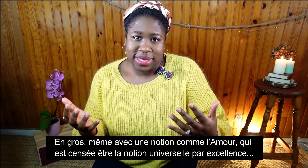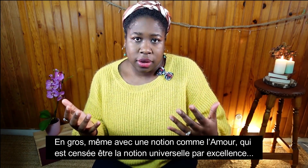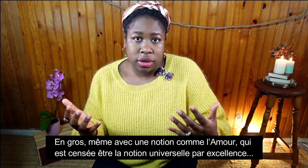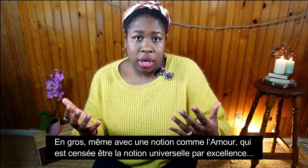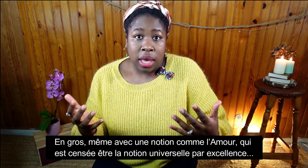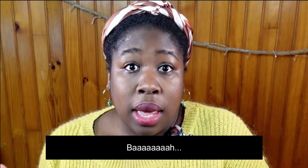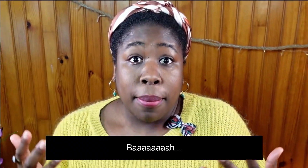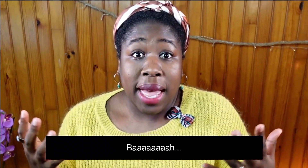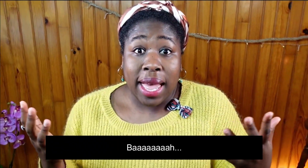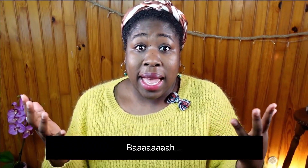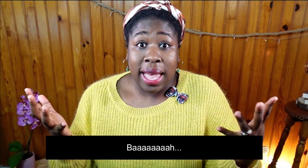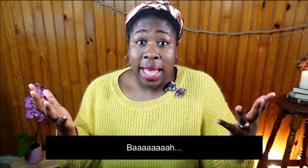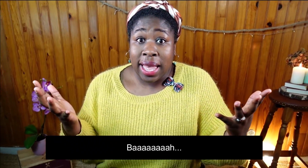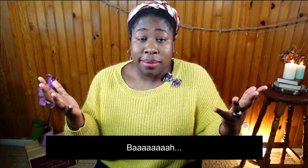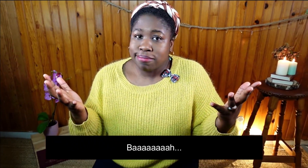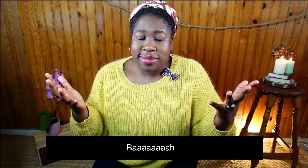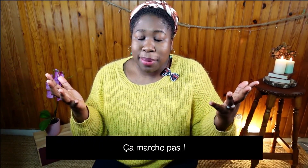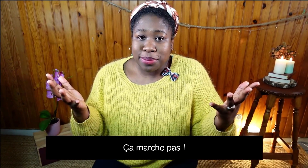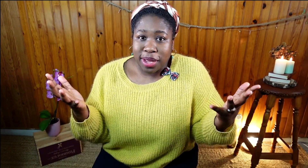excellence. Bah ça marche pas.